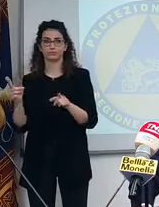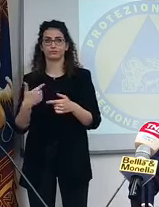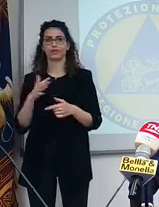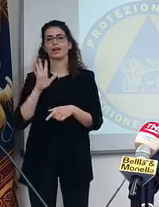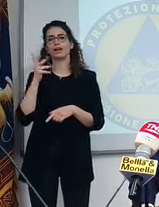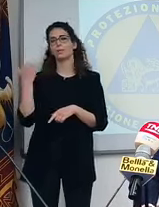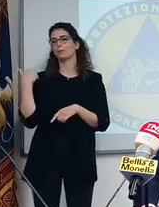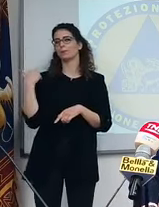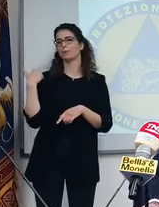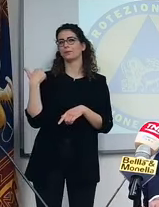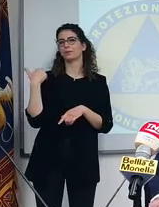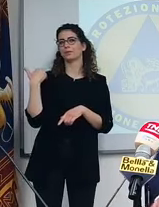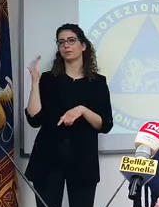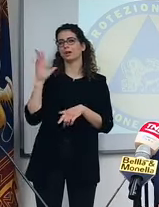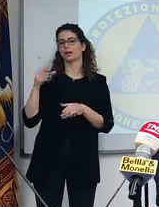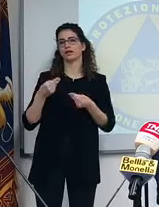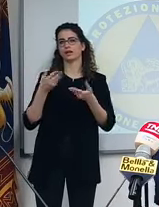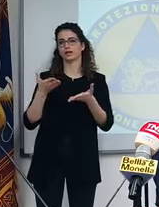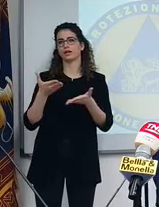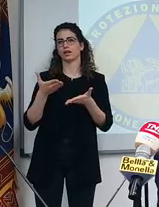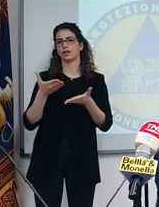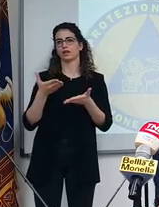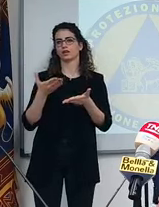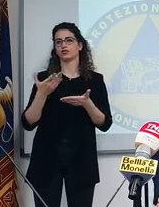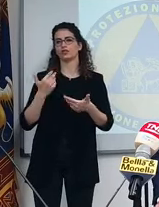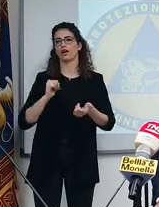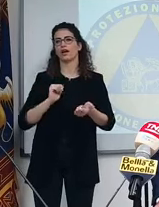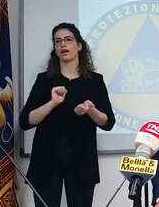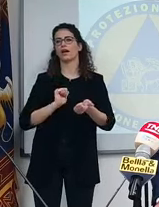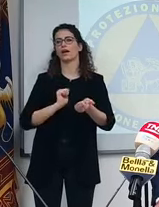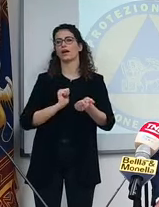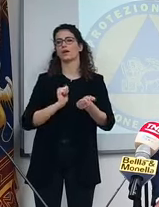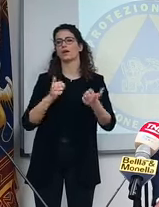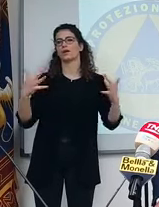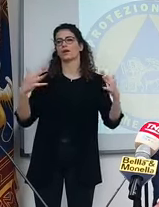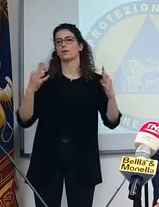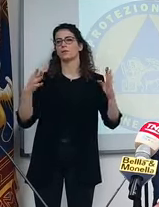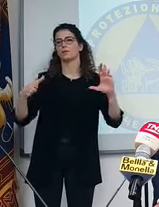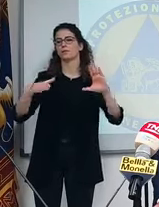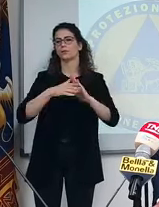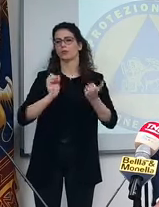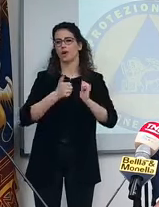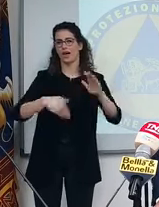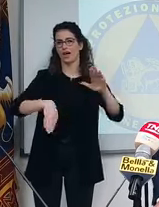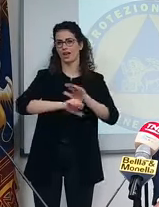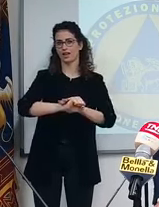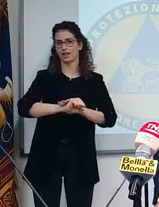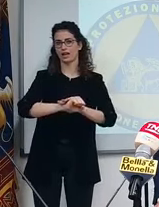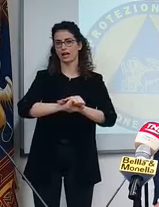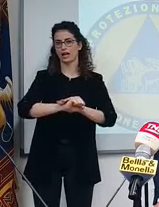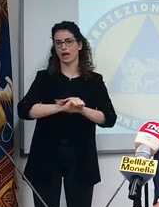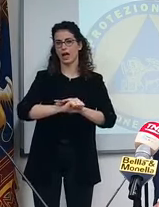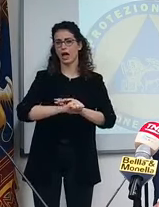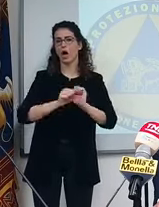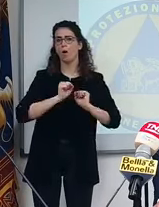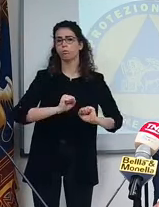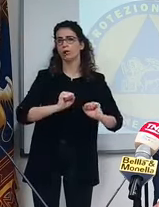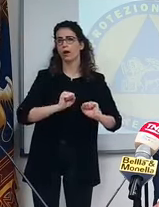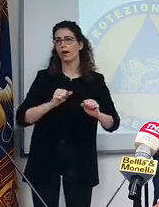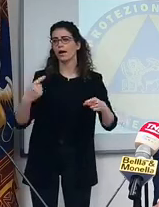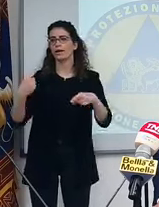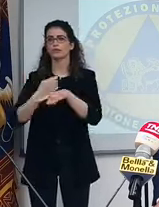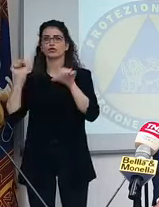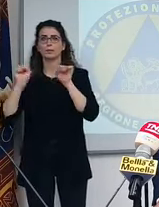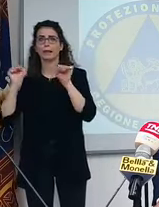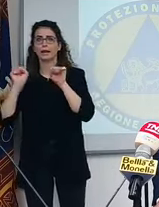l'esempio della partita dello sport a squadre e non autorizzare l'apertura di una palestra, che tra delle